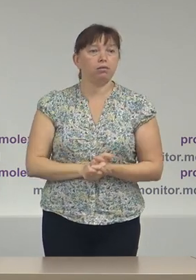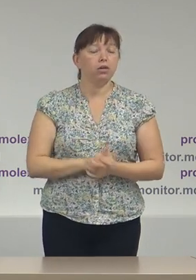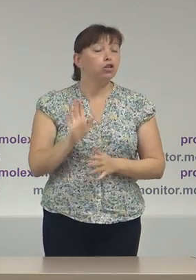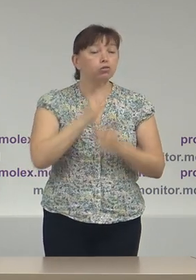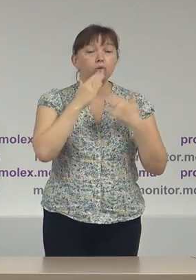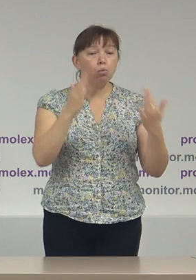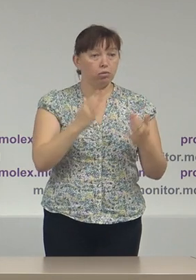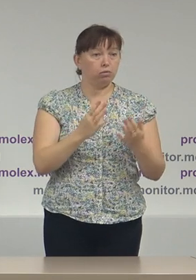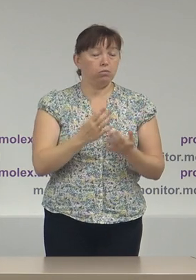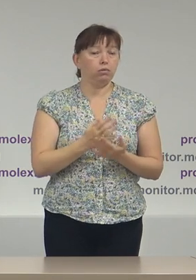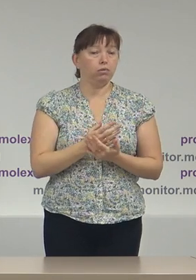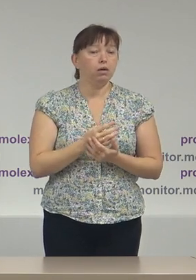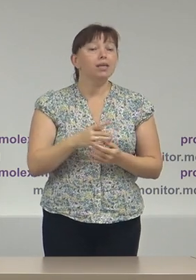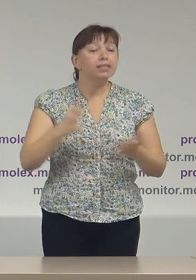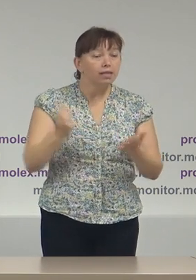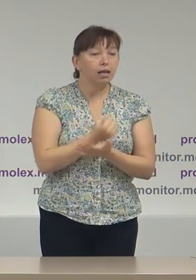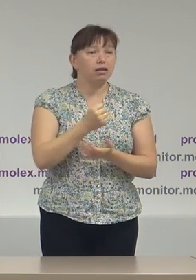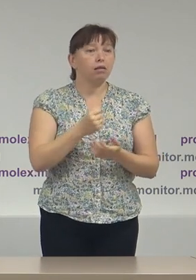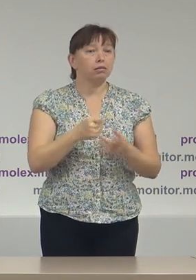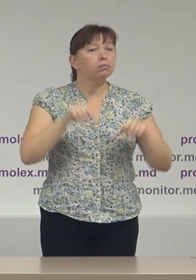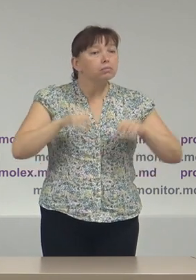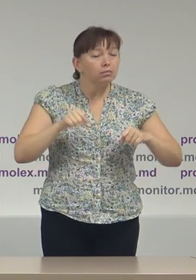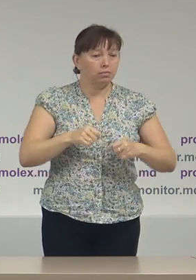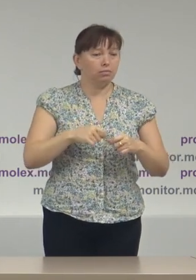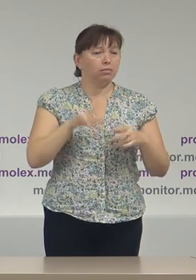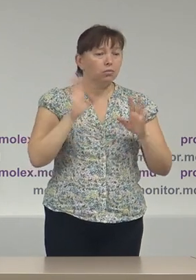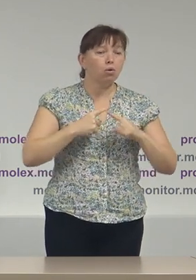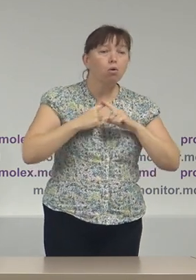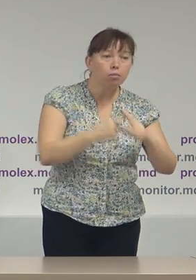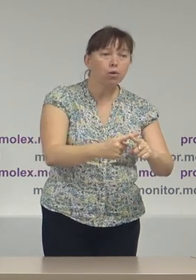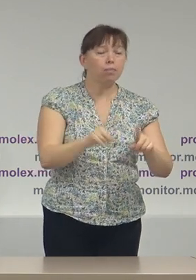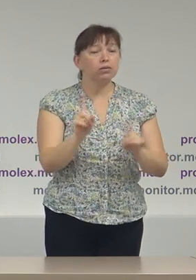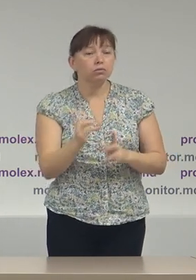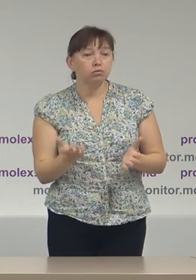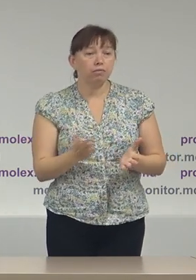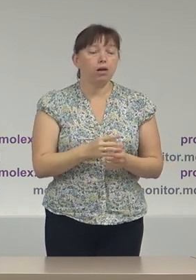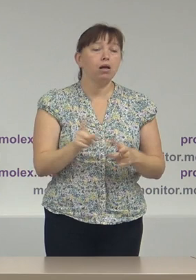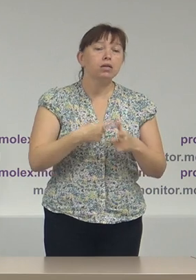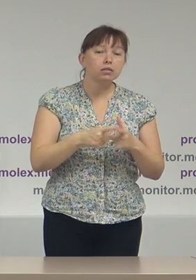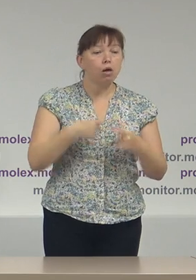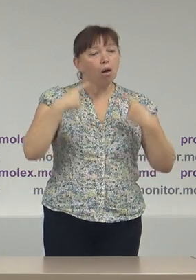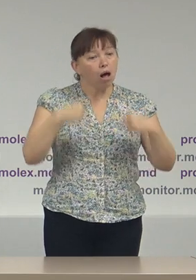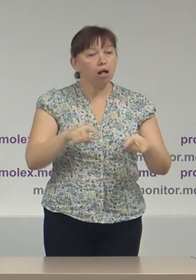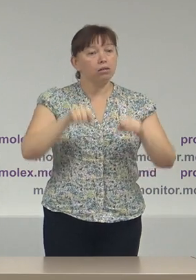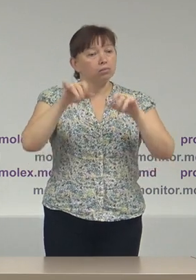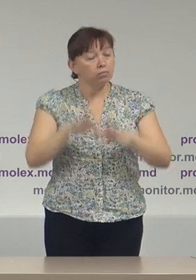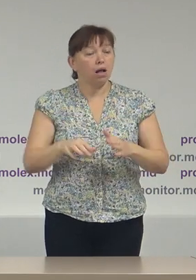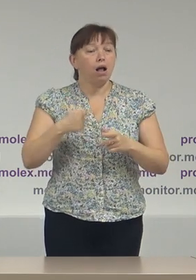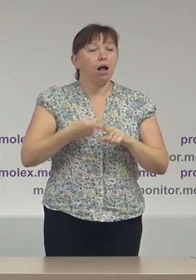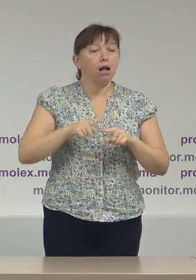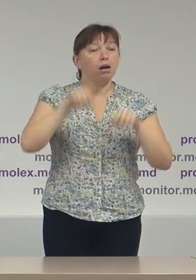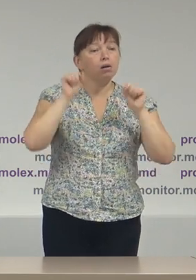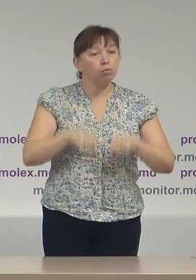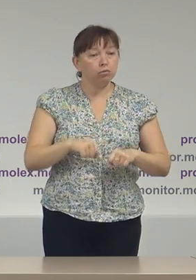ultimul rând să găsească acele soluții inclusiv de compromis sau alternative care ar putea